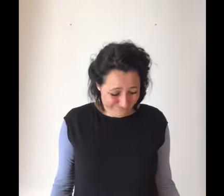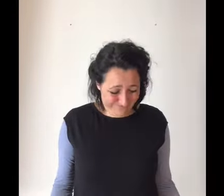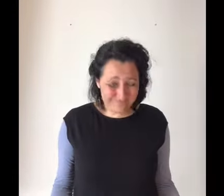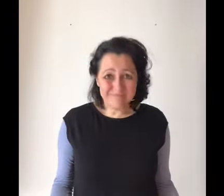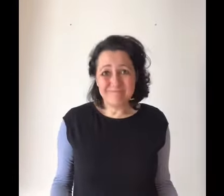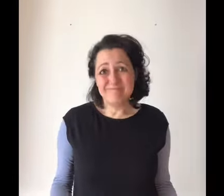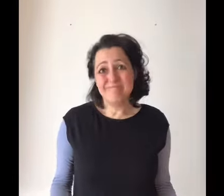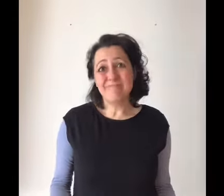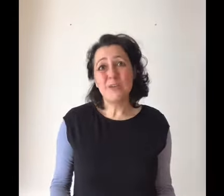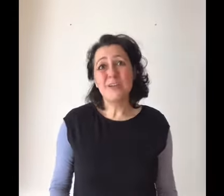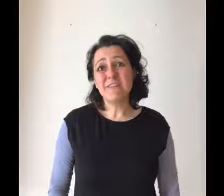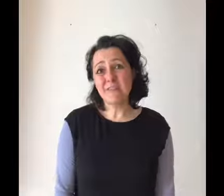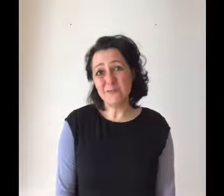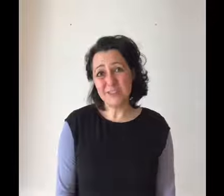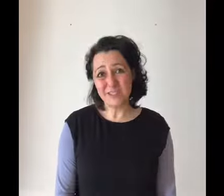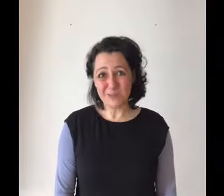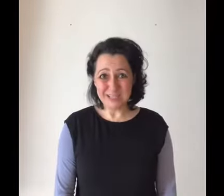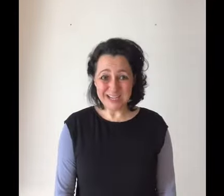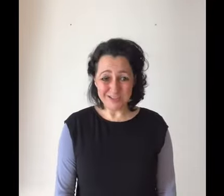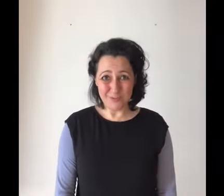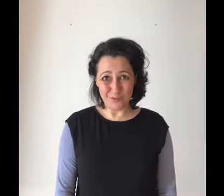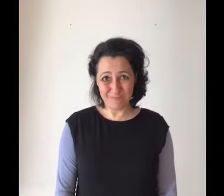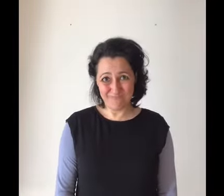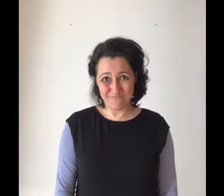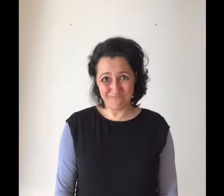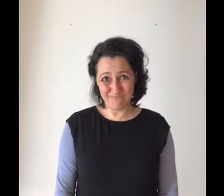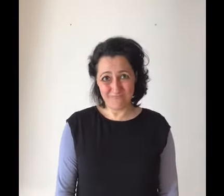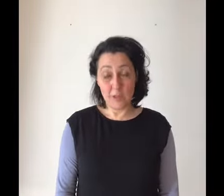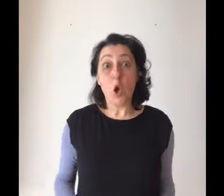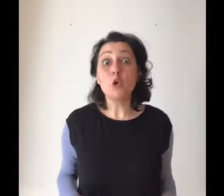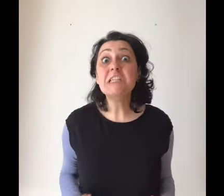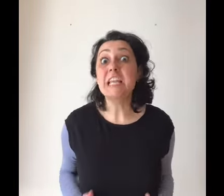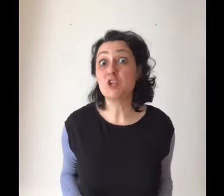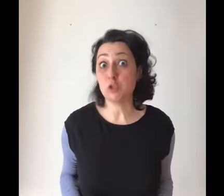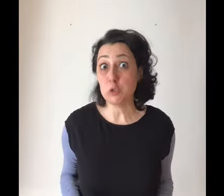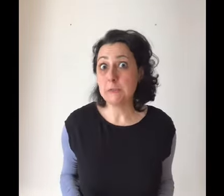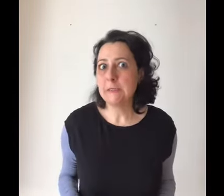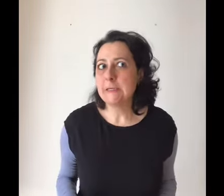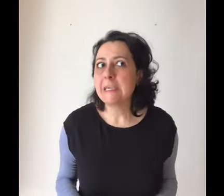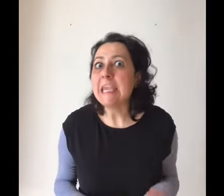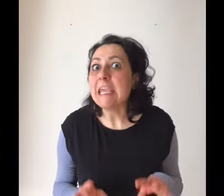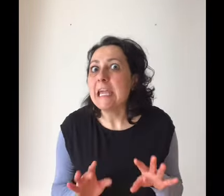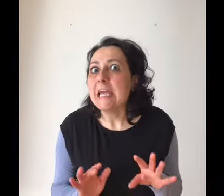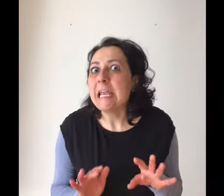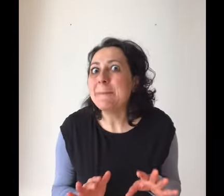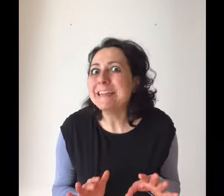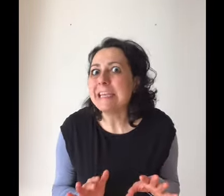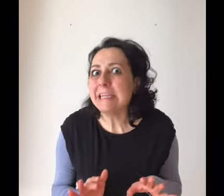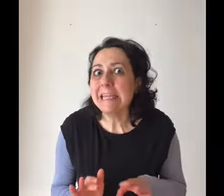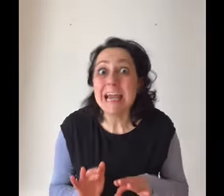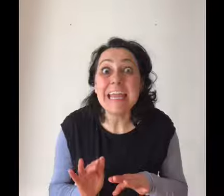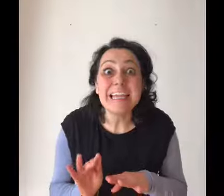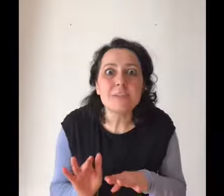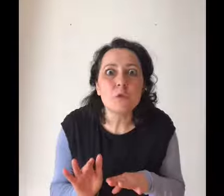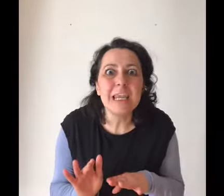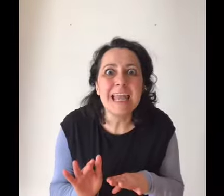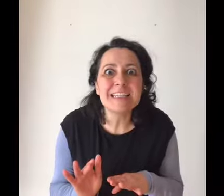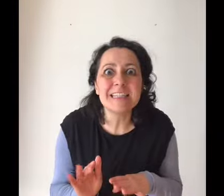ma non aveva un vestito adatto. Così lasciò che la matrigna e le sorellastre